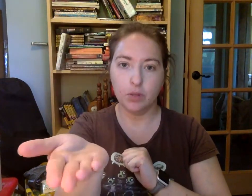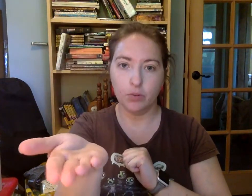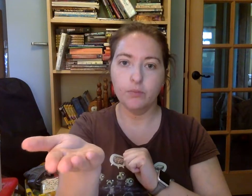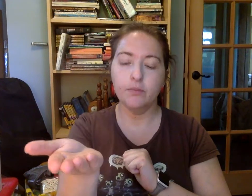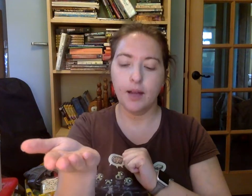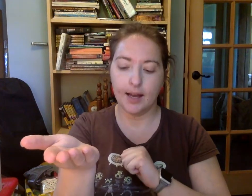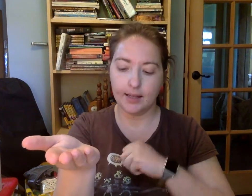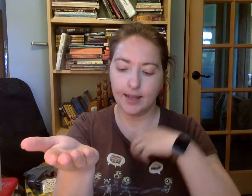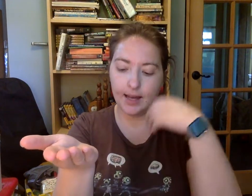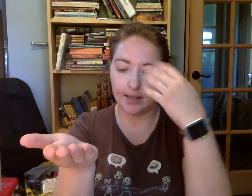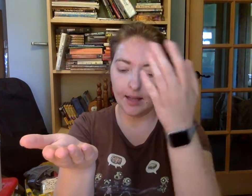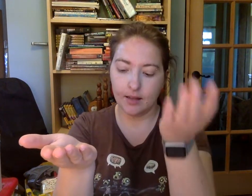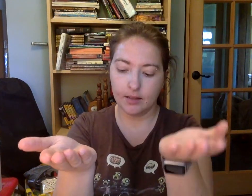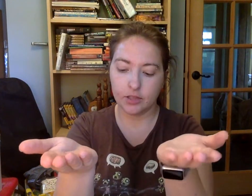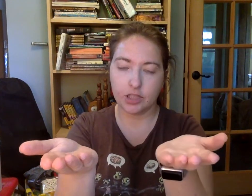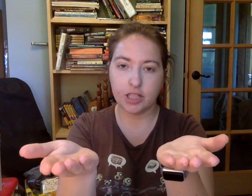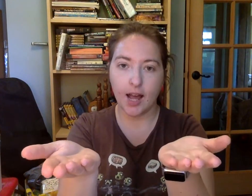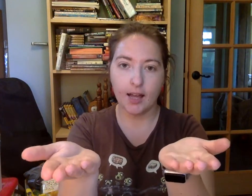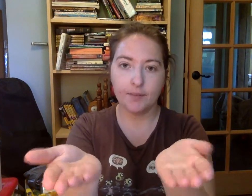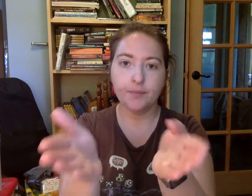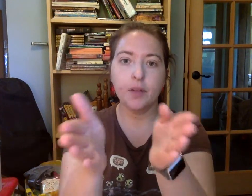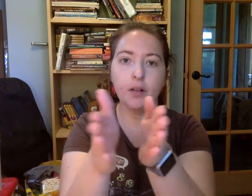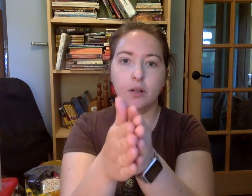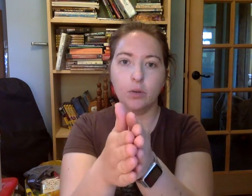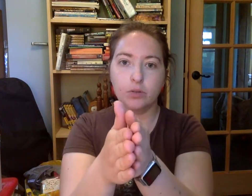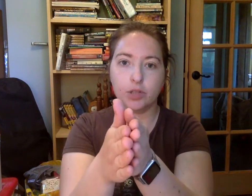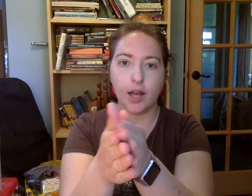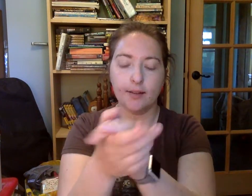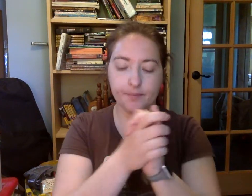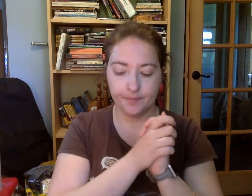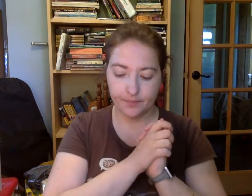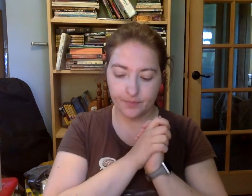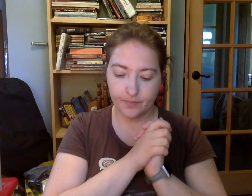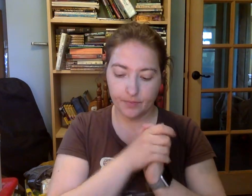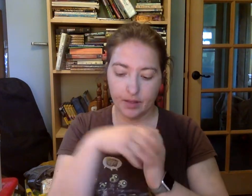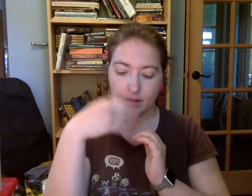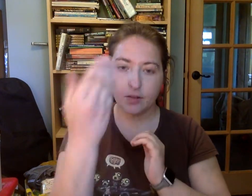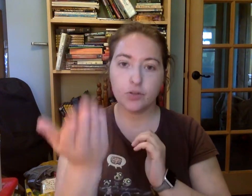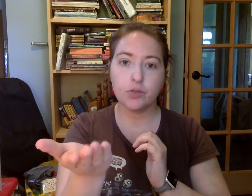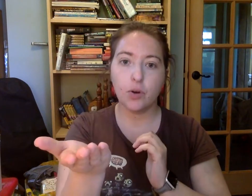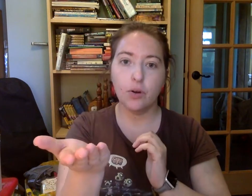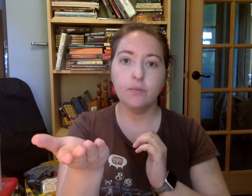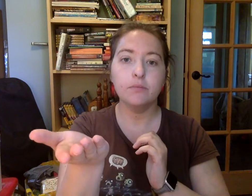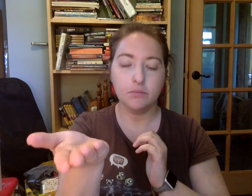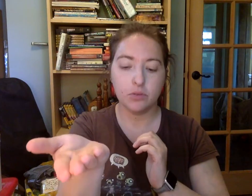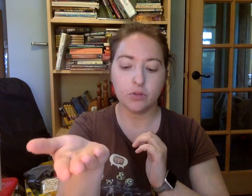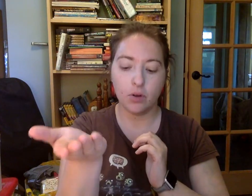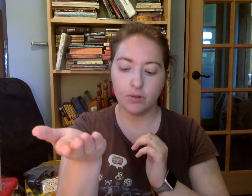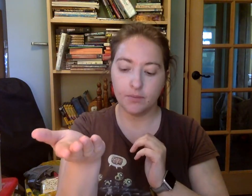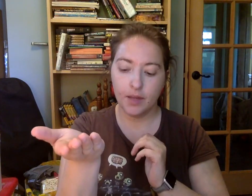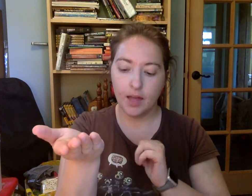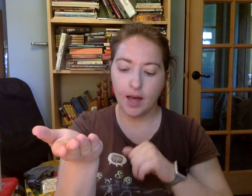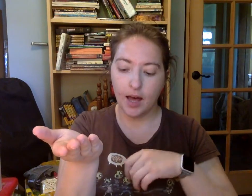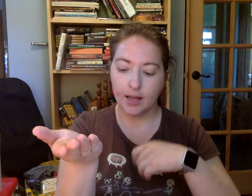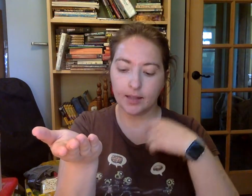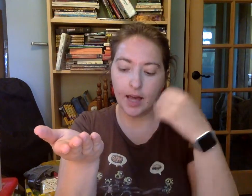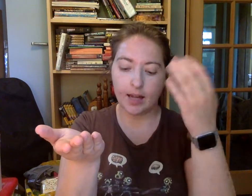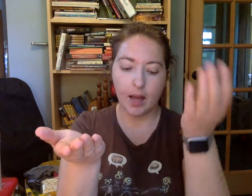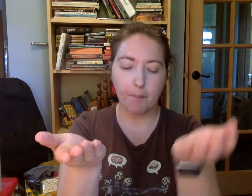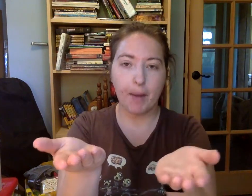Lu. Añada. Cha. Lucha. So. So. Añada. Pa.